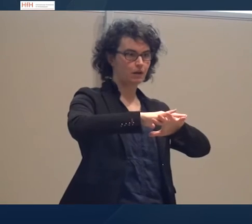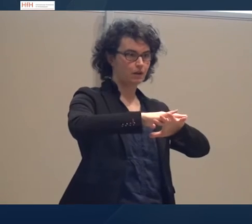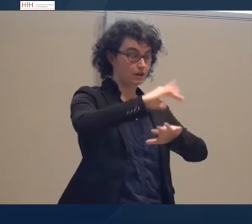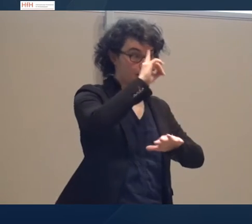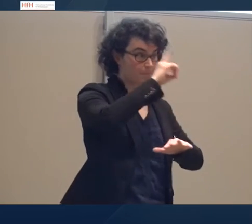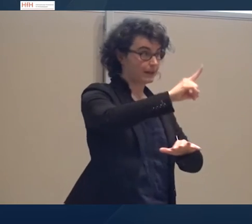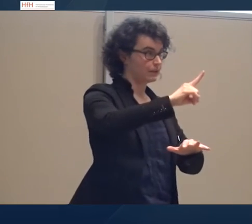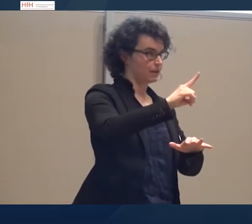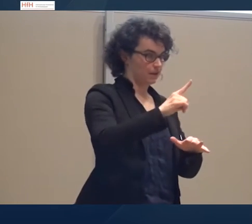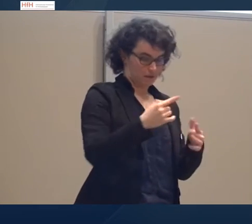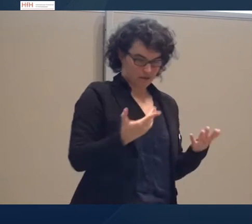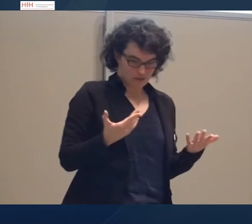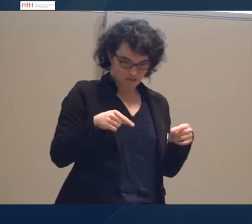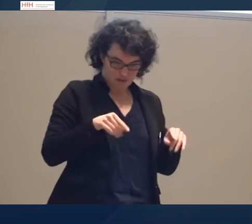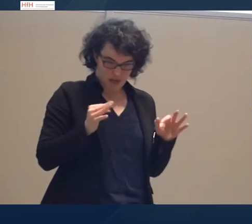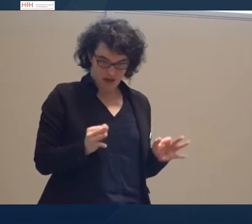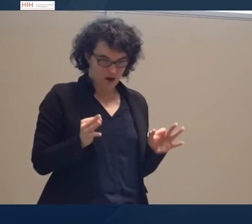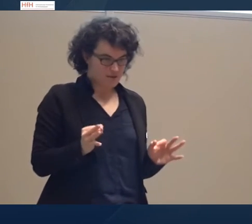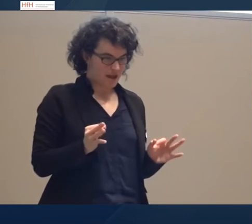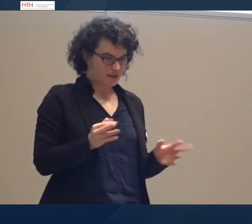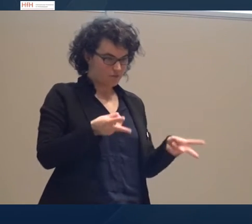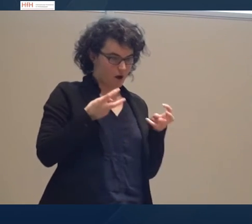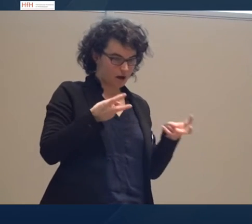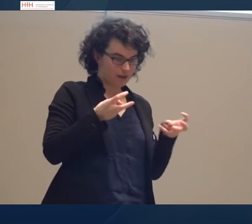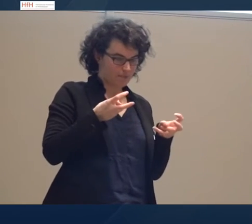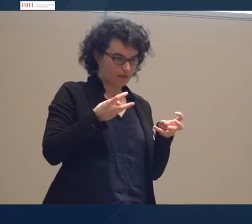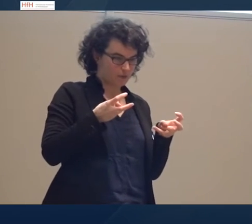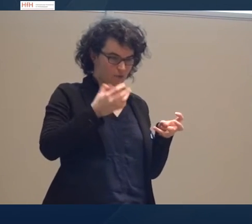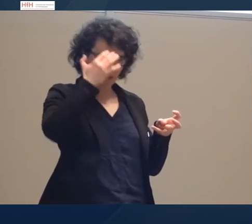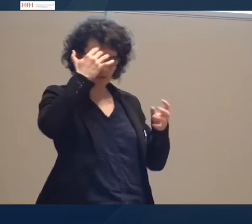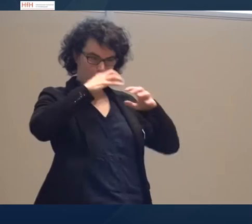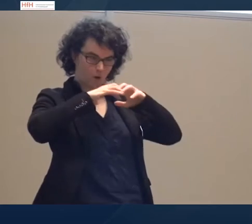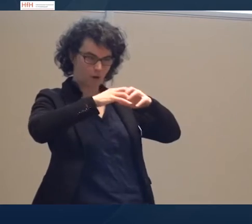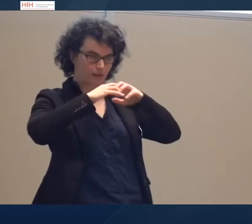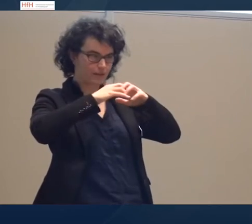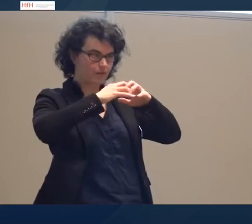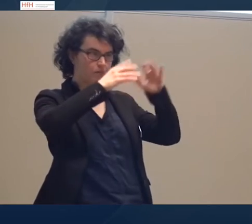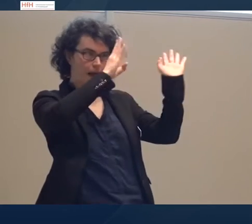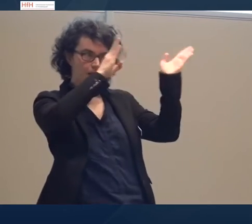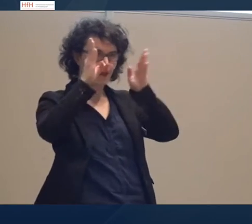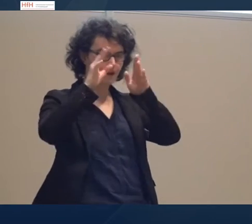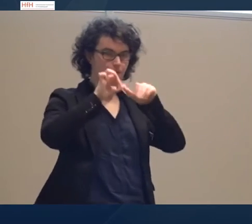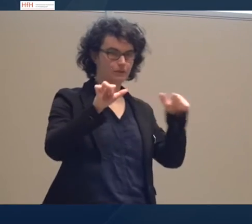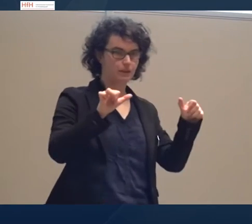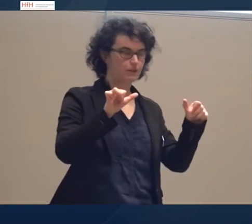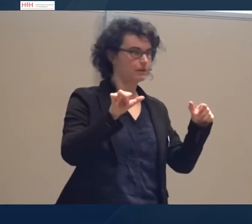Realität wahrnehmen und einteilen im Kopfkognitiv. Das heisst, man kann das in drei